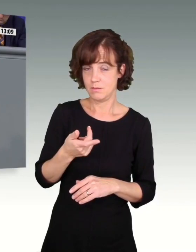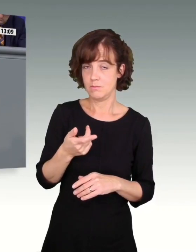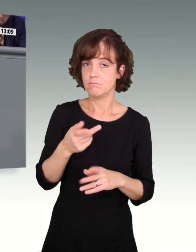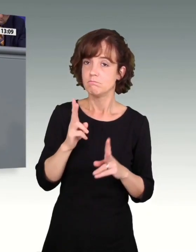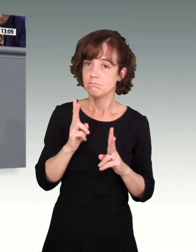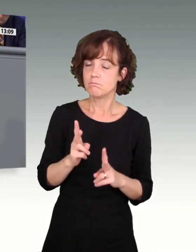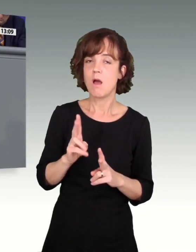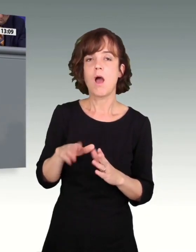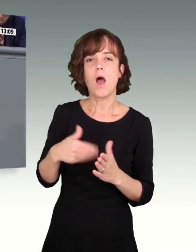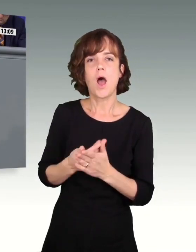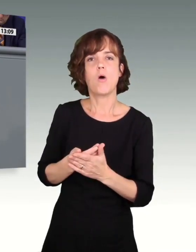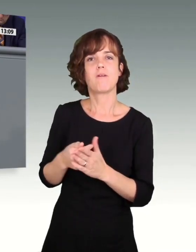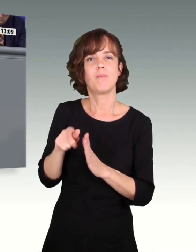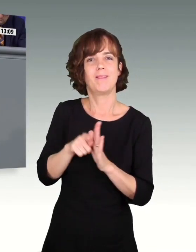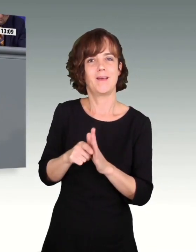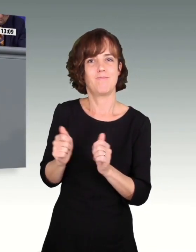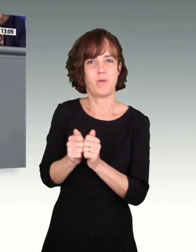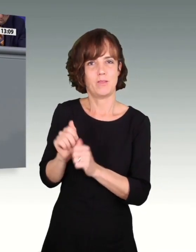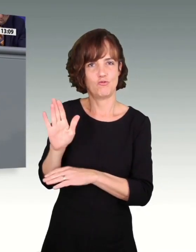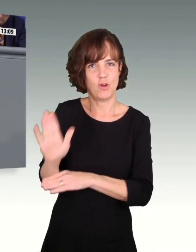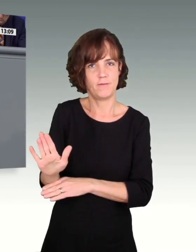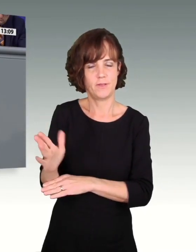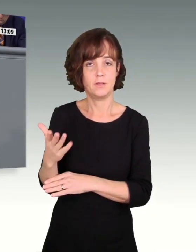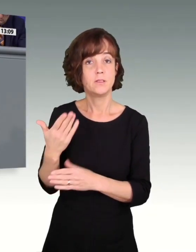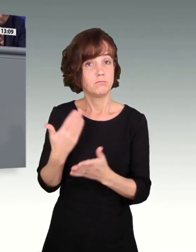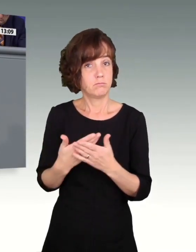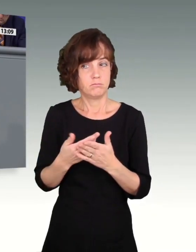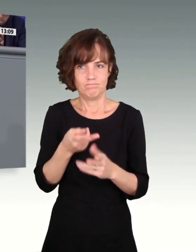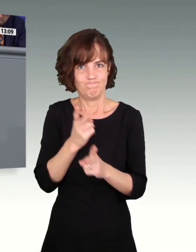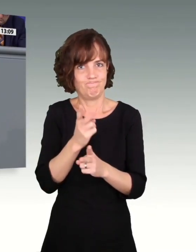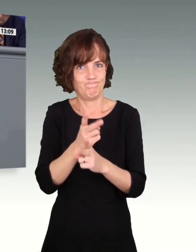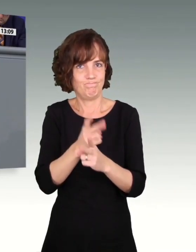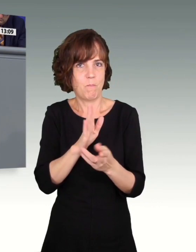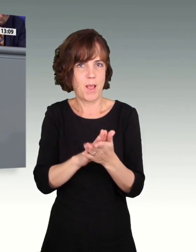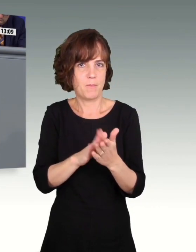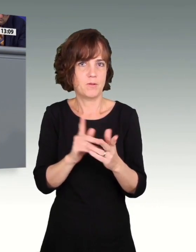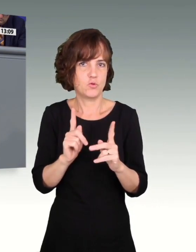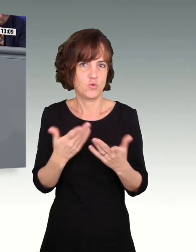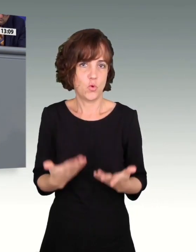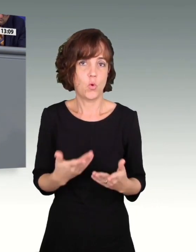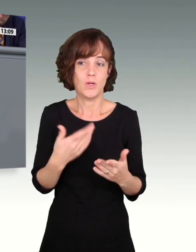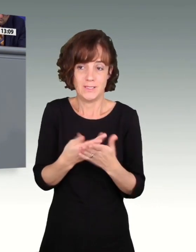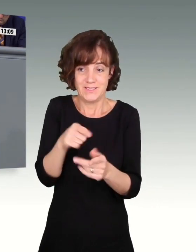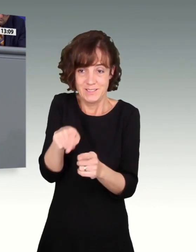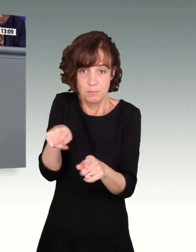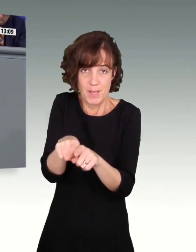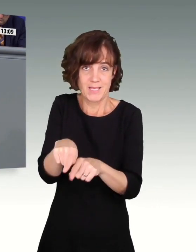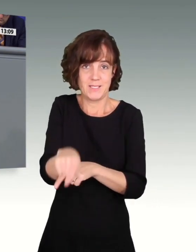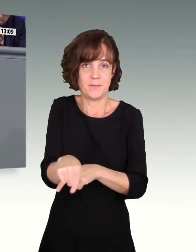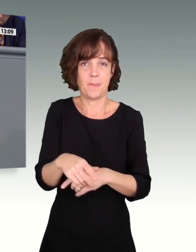die ureigenste Aufgabe der Tarifpartnerschaft. Und das sollte auch weiterhin so bleiben. Und da sollte sie auch verortet bleiben.